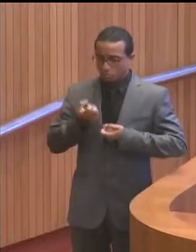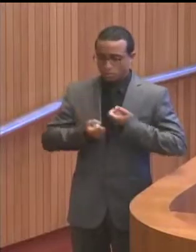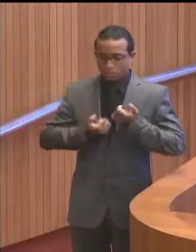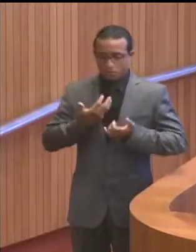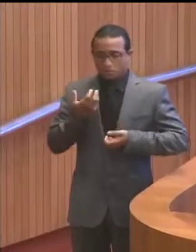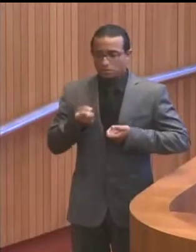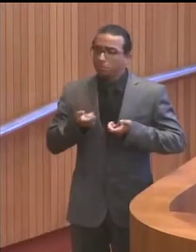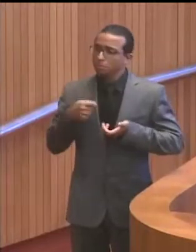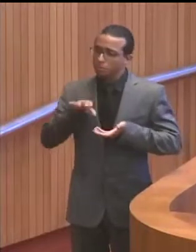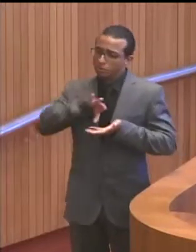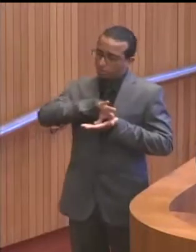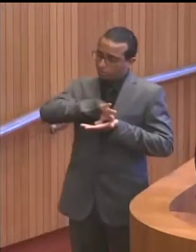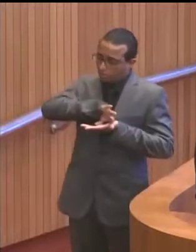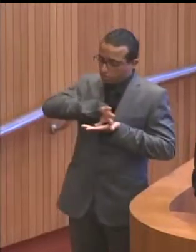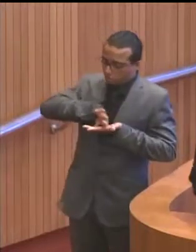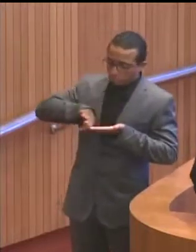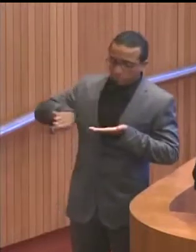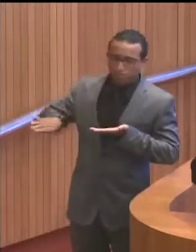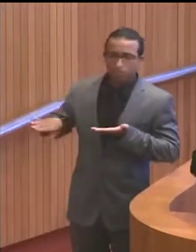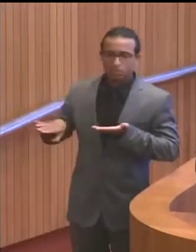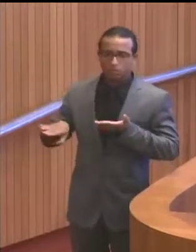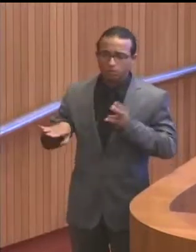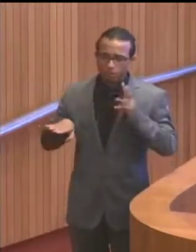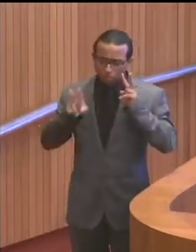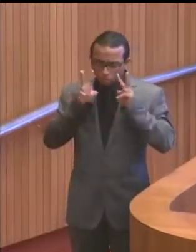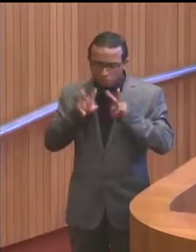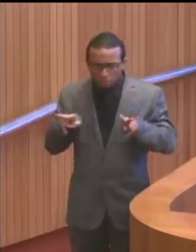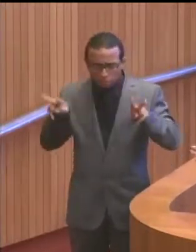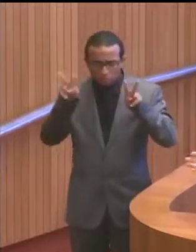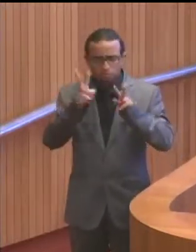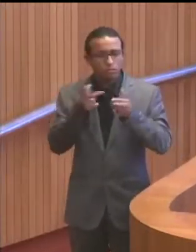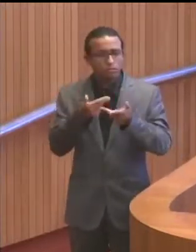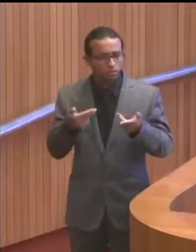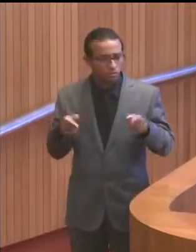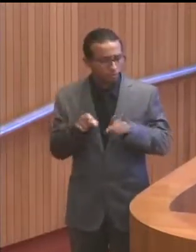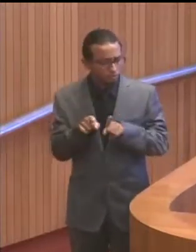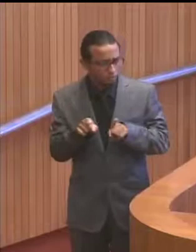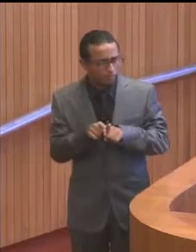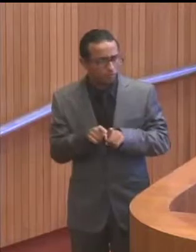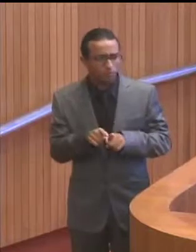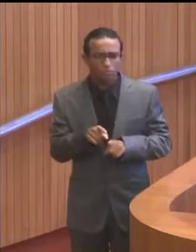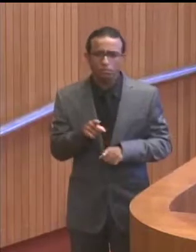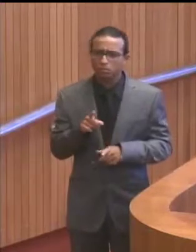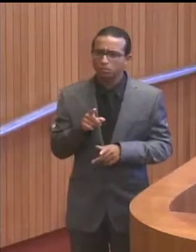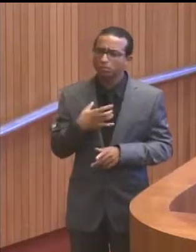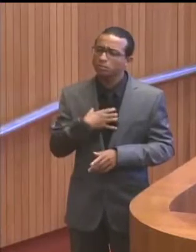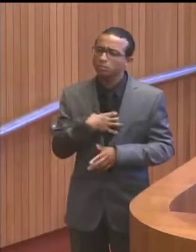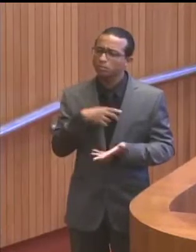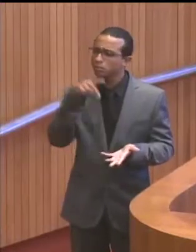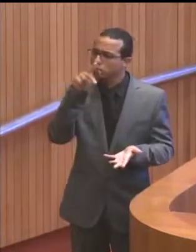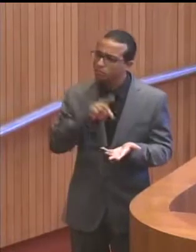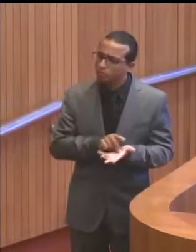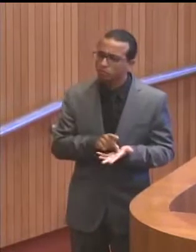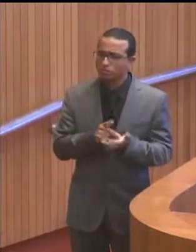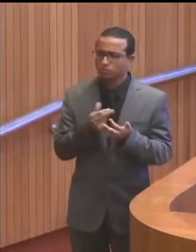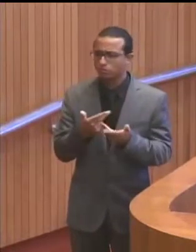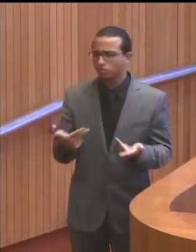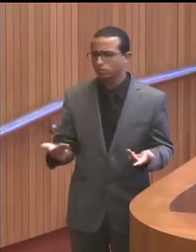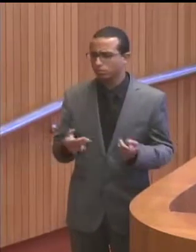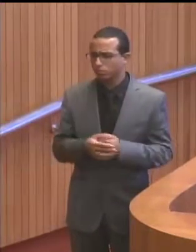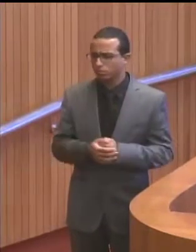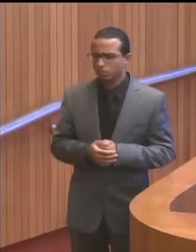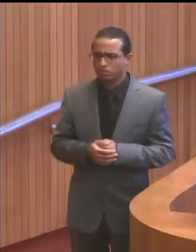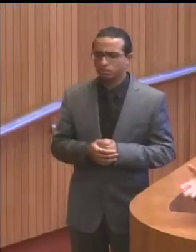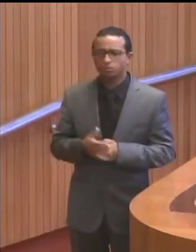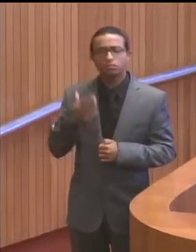do peito da oposição e que ele passe a observar a coisa também com um pouco mais de verdade em relação a isso. O